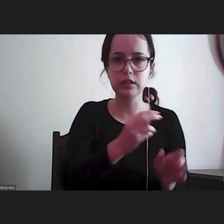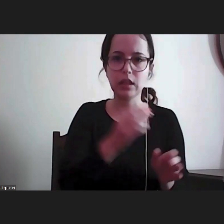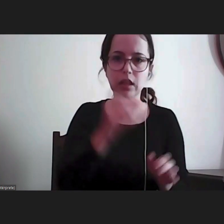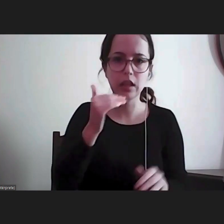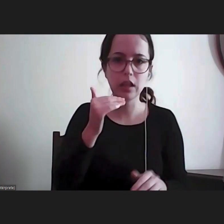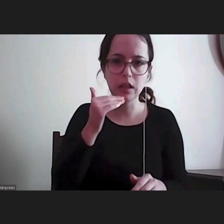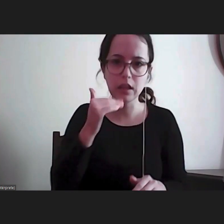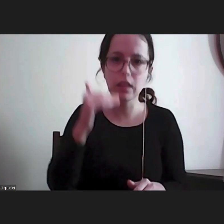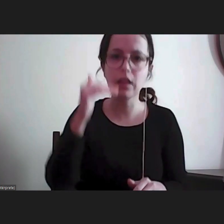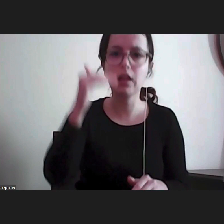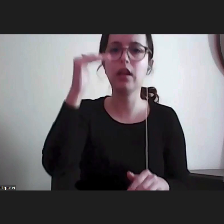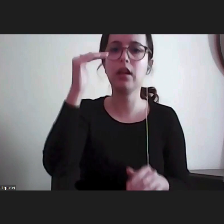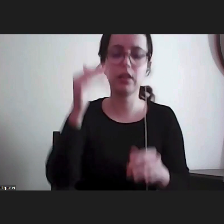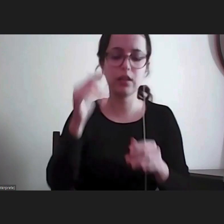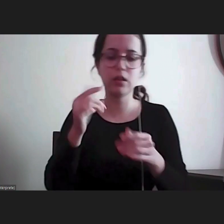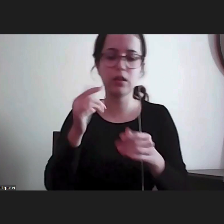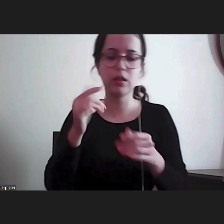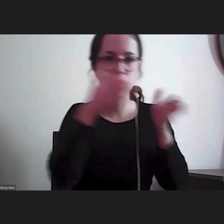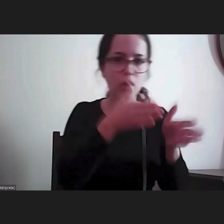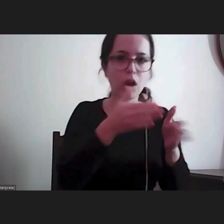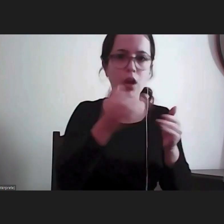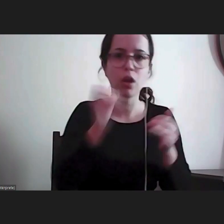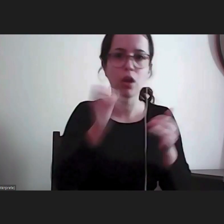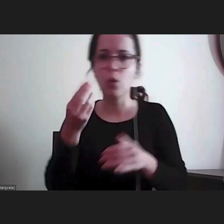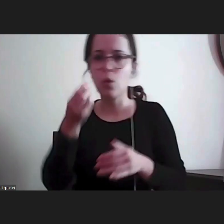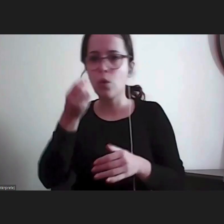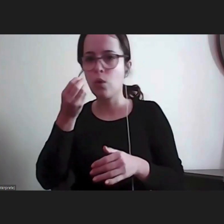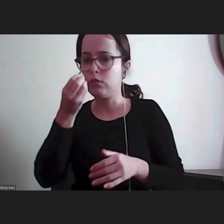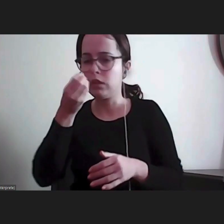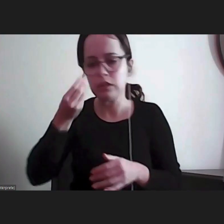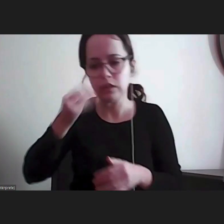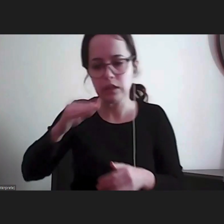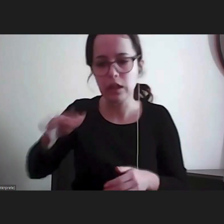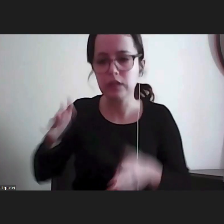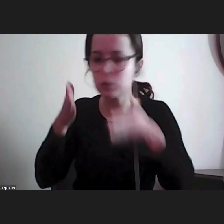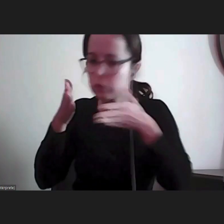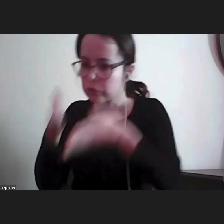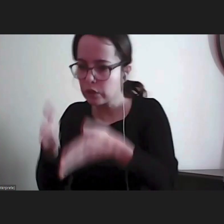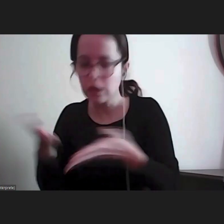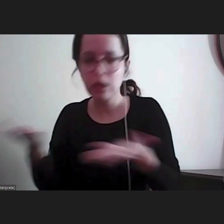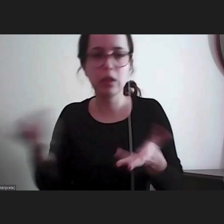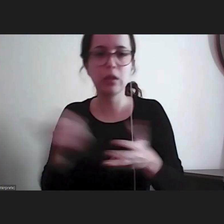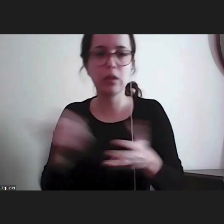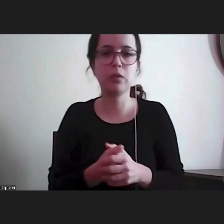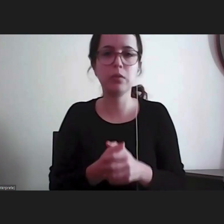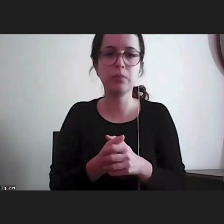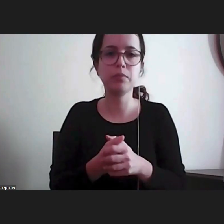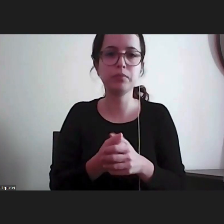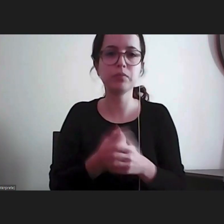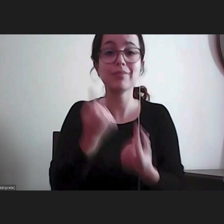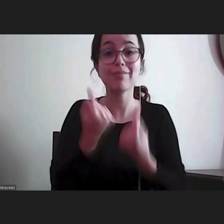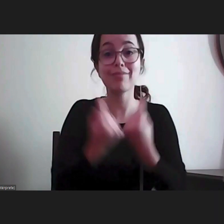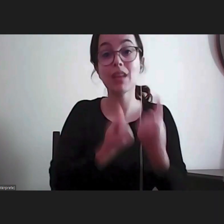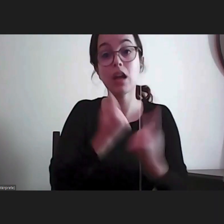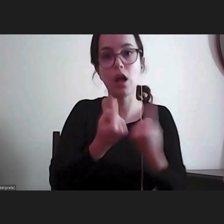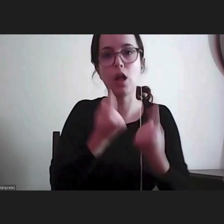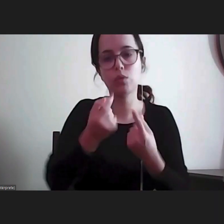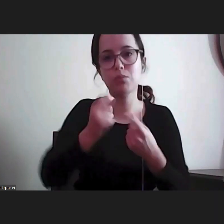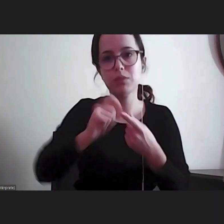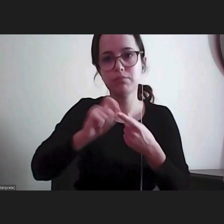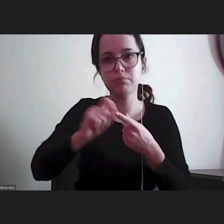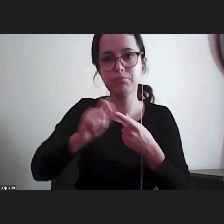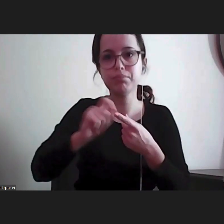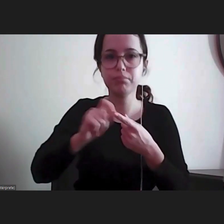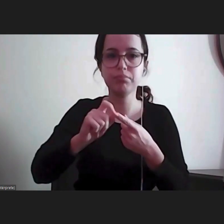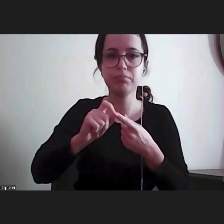Provedores que se dediquem à, ou do consumidor, se quiserem, com este âmbito estatal. Mas, com este âmbito, é verdade que há muitas designações, há muitas